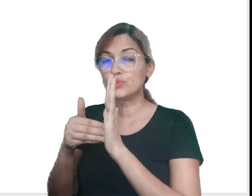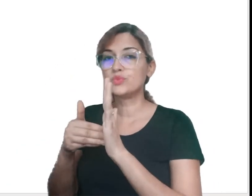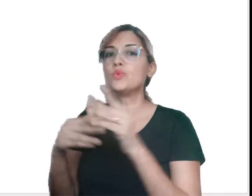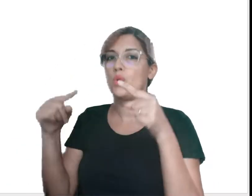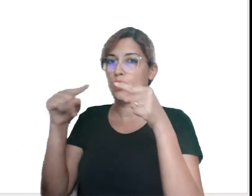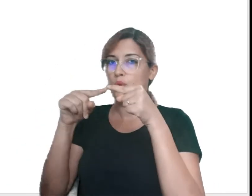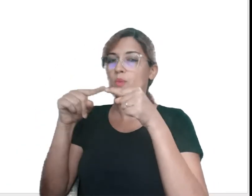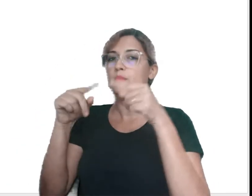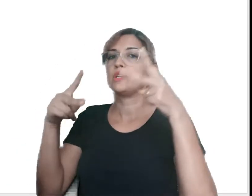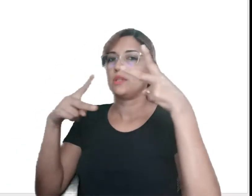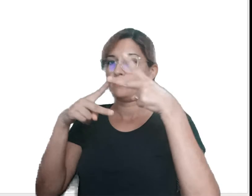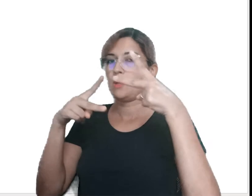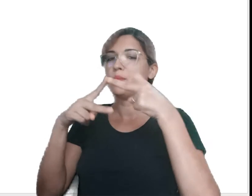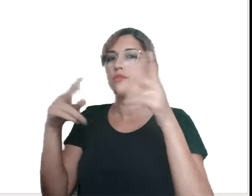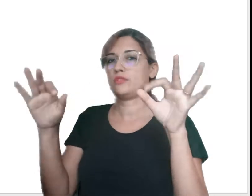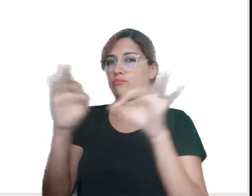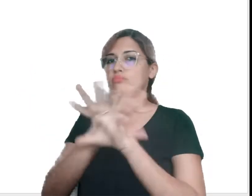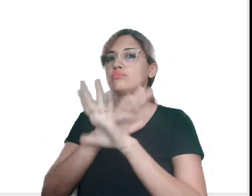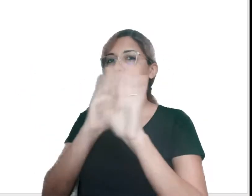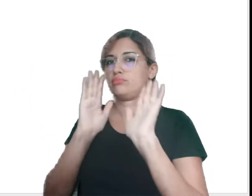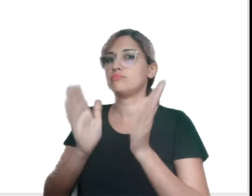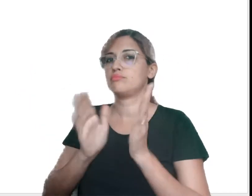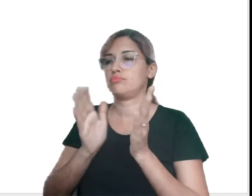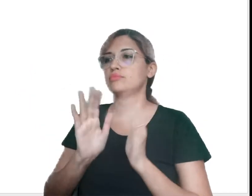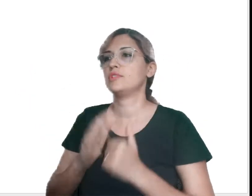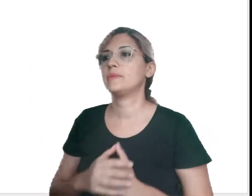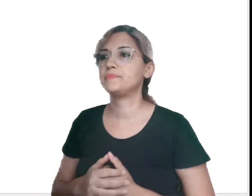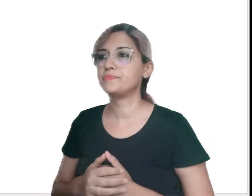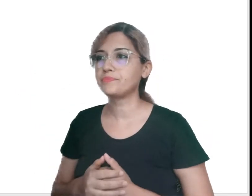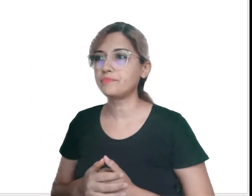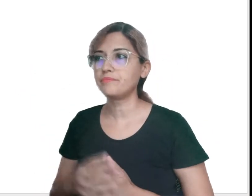Vejam, todas essas palavras são preposições essenciais.